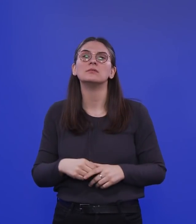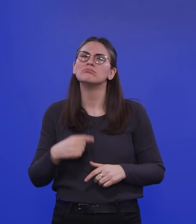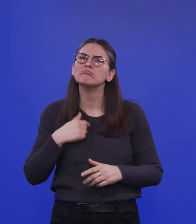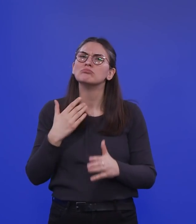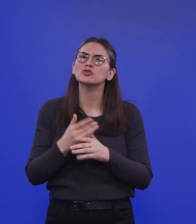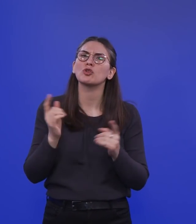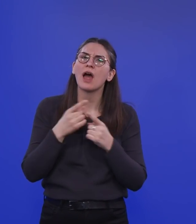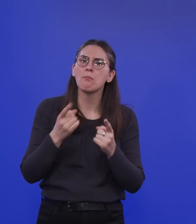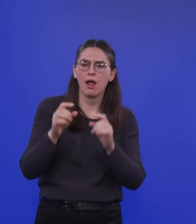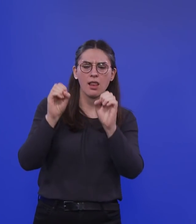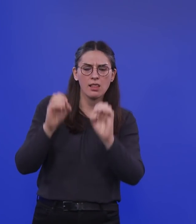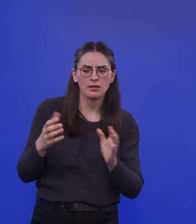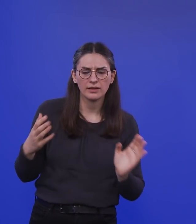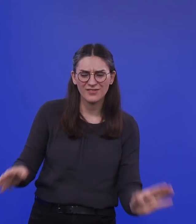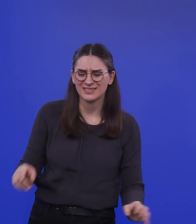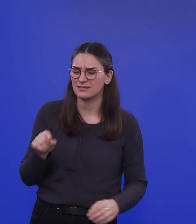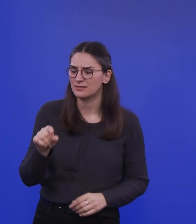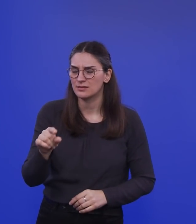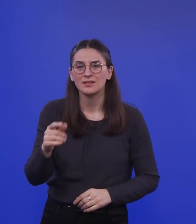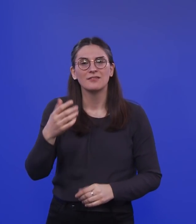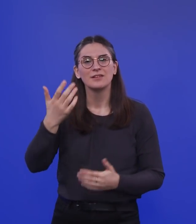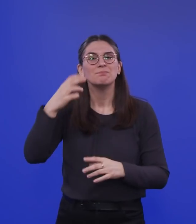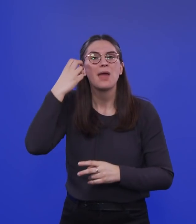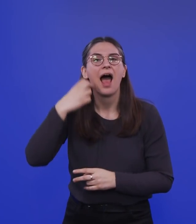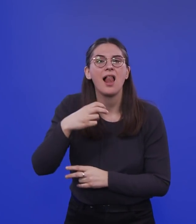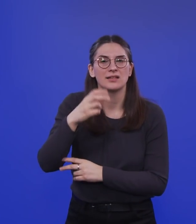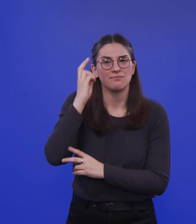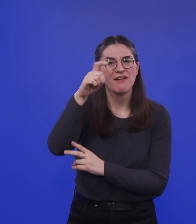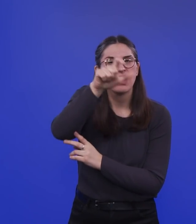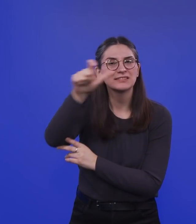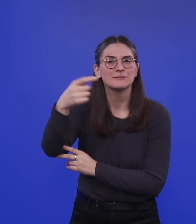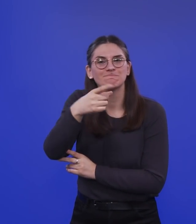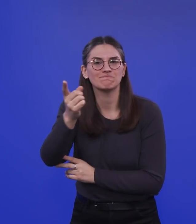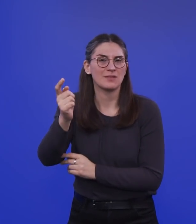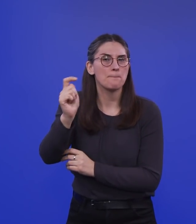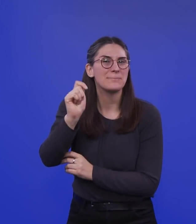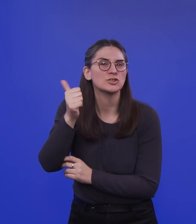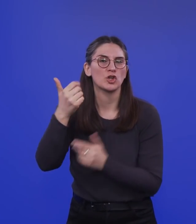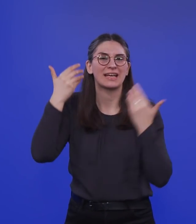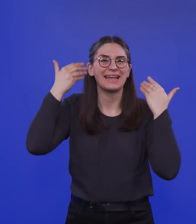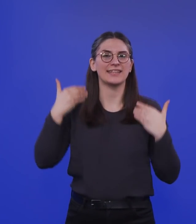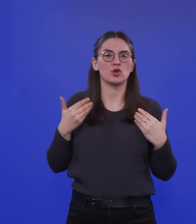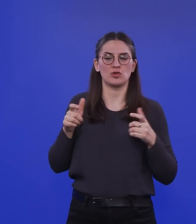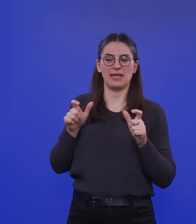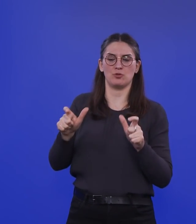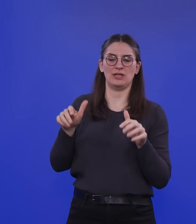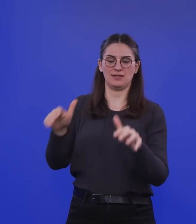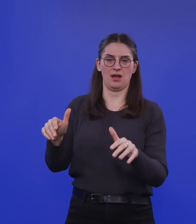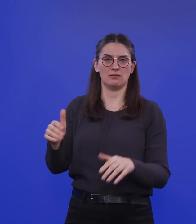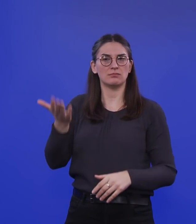erklärt, dass dort gerade die älteren Erwachsenen eine ganz besondere Hintergrundimmunität hatten, die man am Anfang gar nicht so erfassen